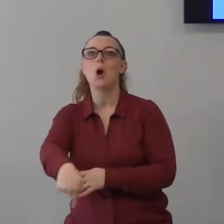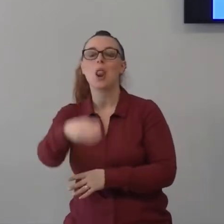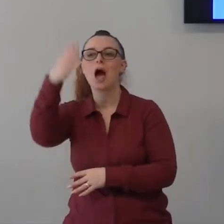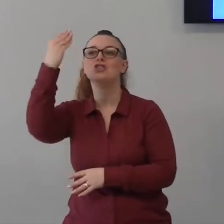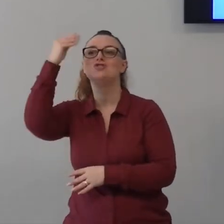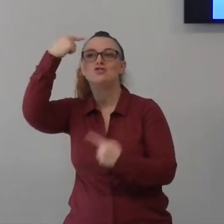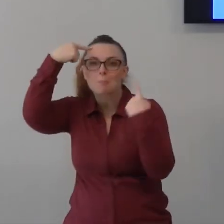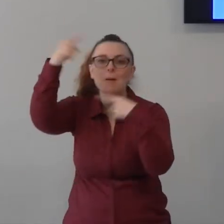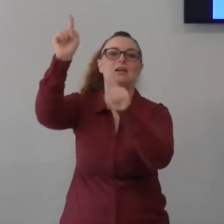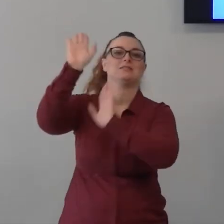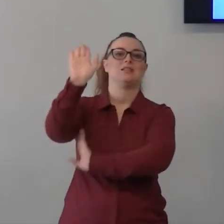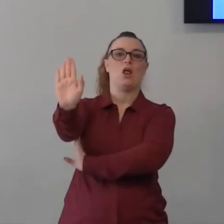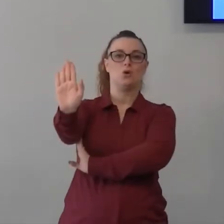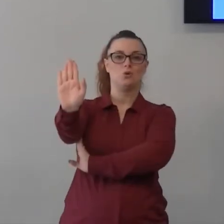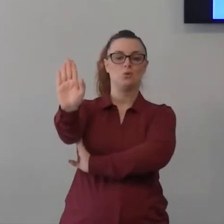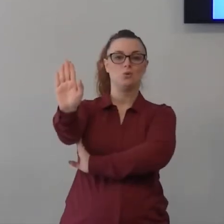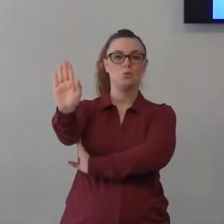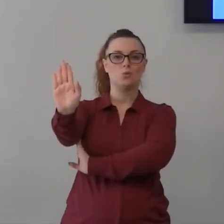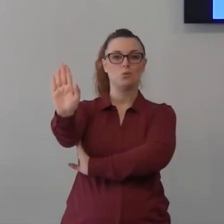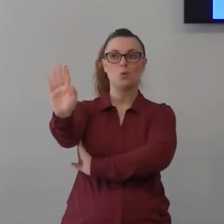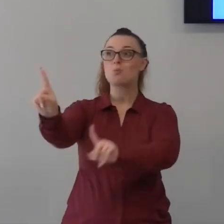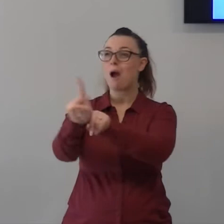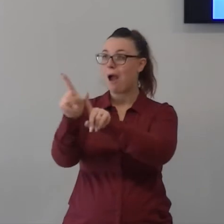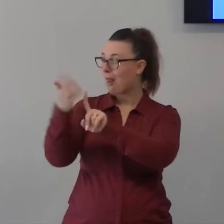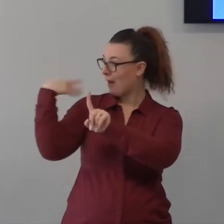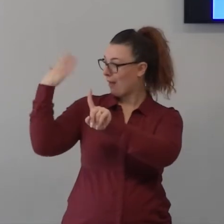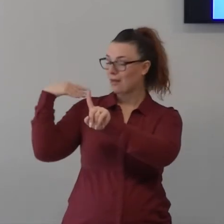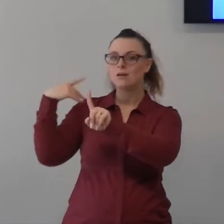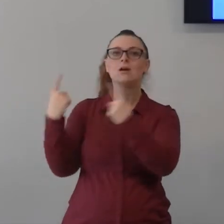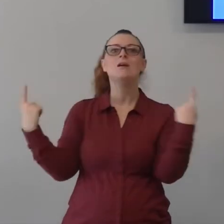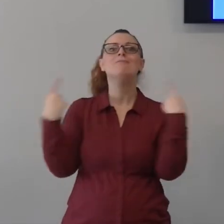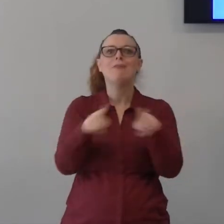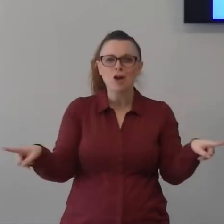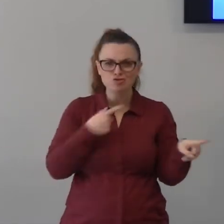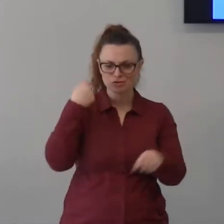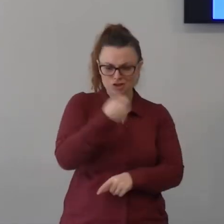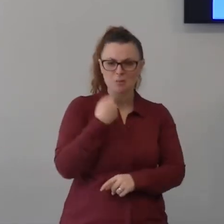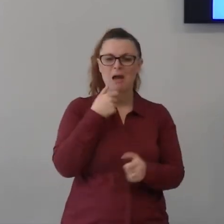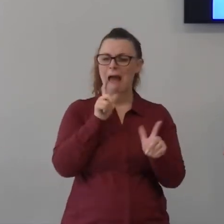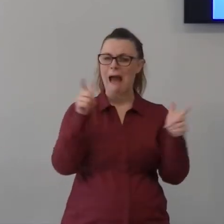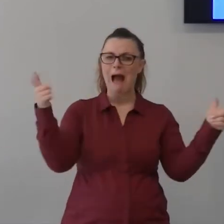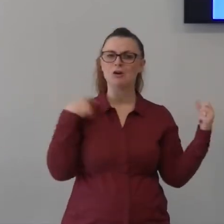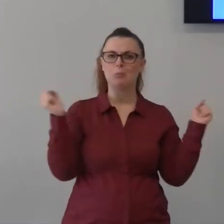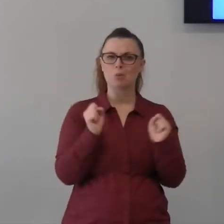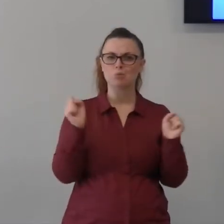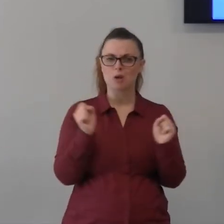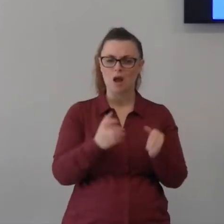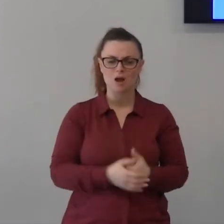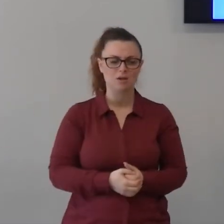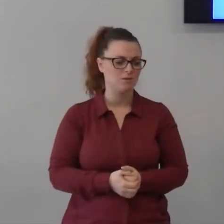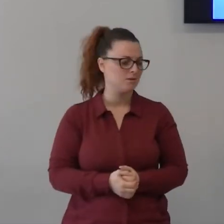far cessare la tempesta come l'altra volta no che fa i discepoli urlano urlano spaventati